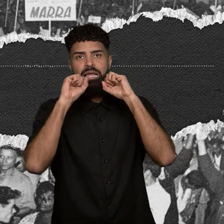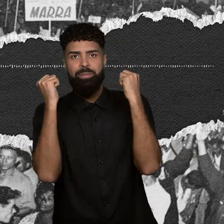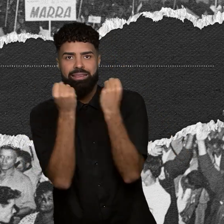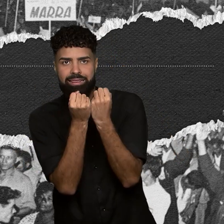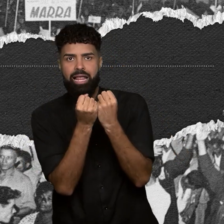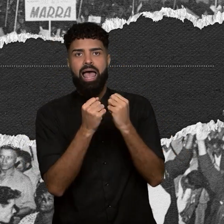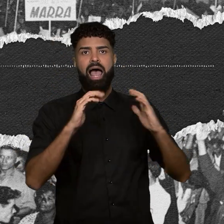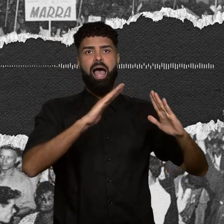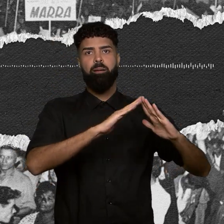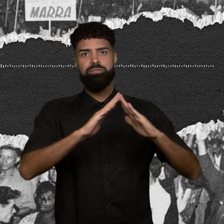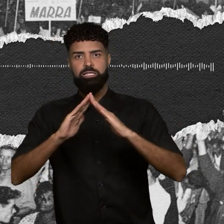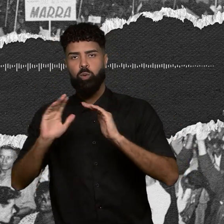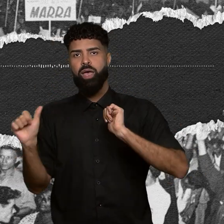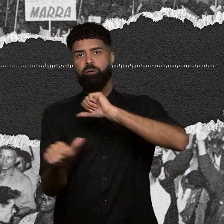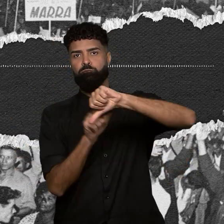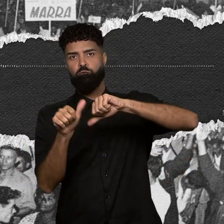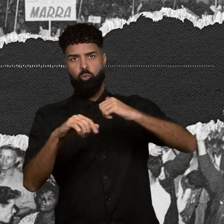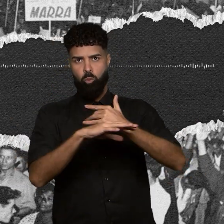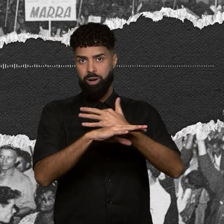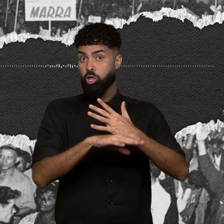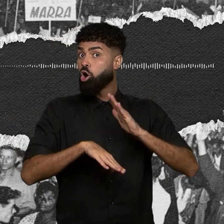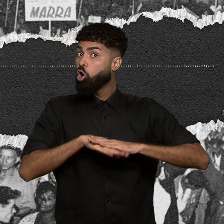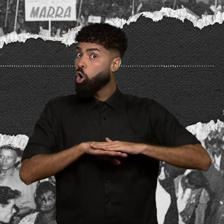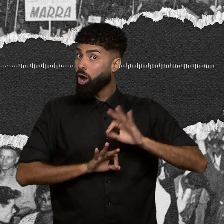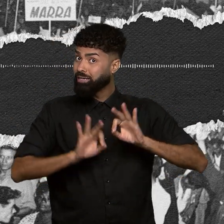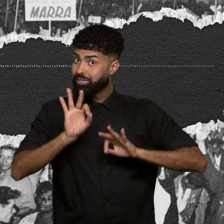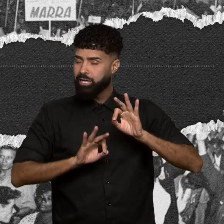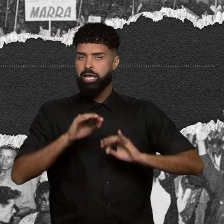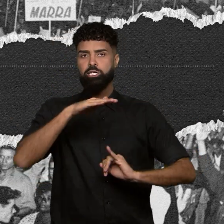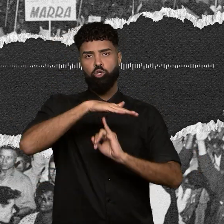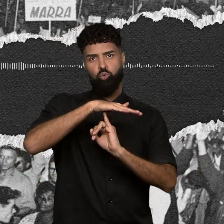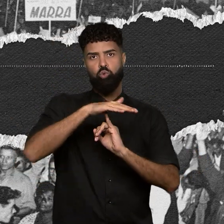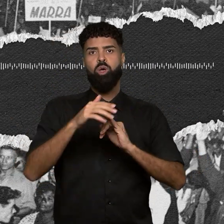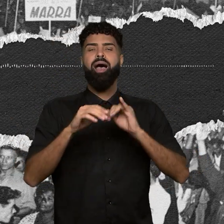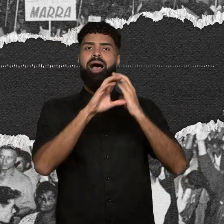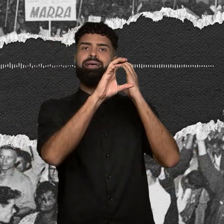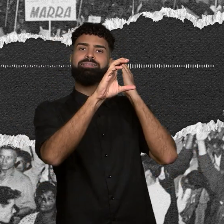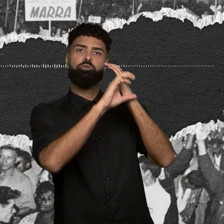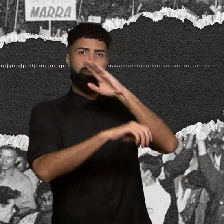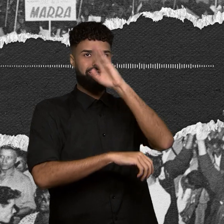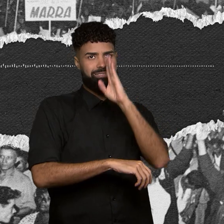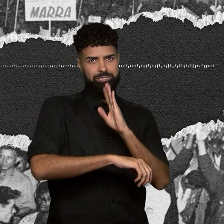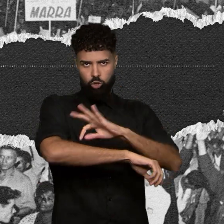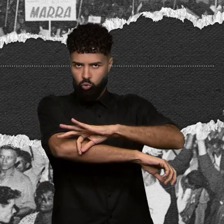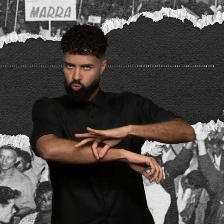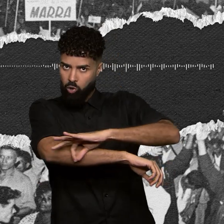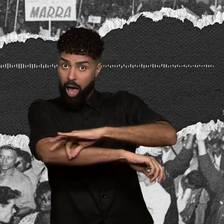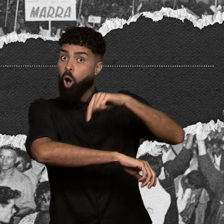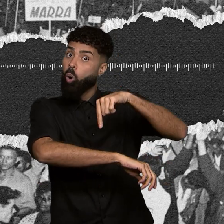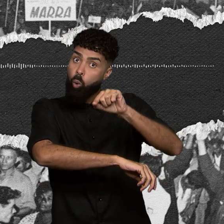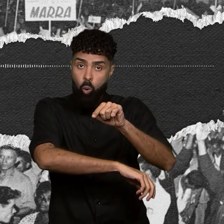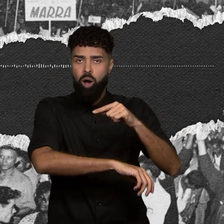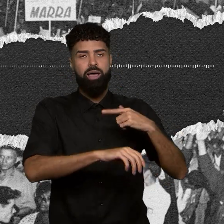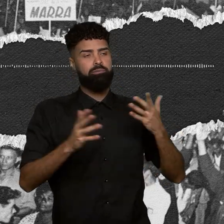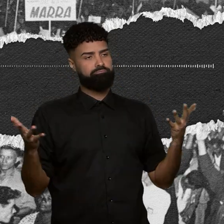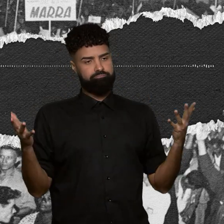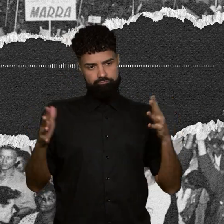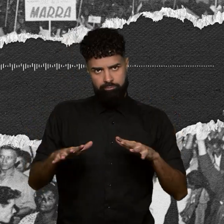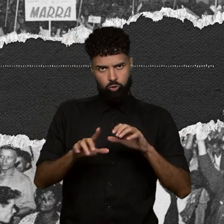Urbana. Ele foi organizado pelo Instituto de Arquitetos do Brasil. Desse encontro da sociedade civil, saíram várias propostas que estavam